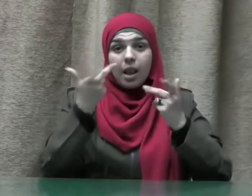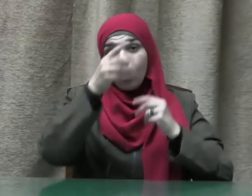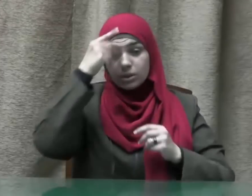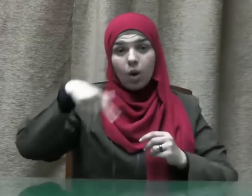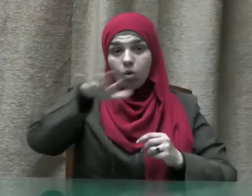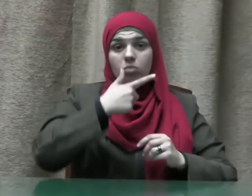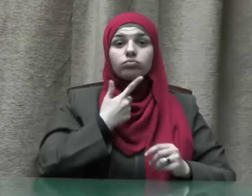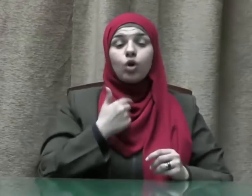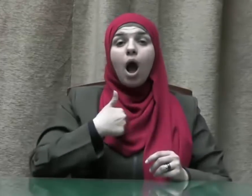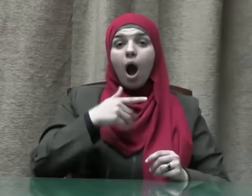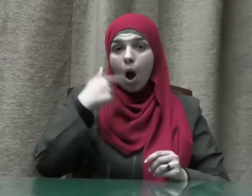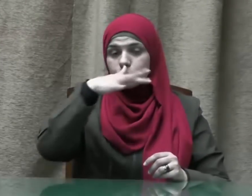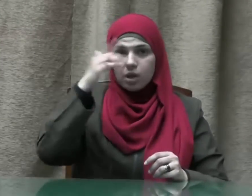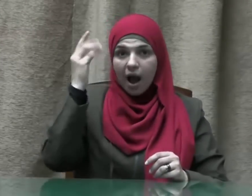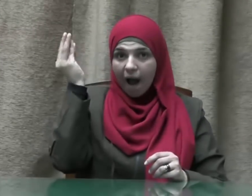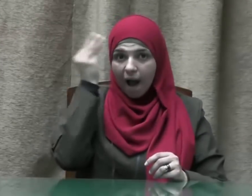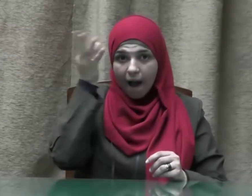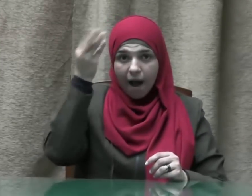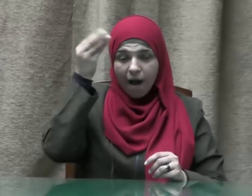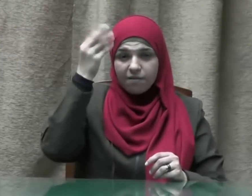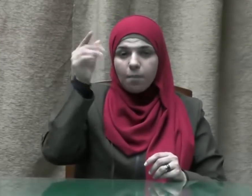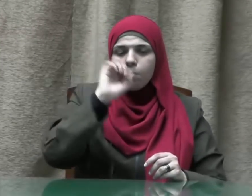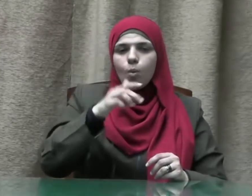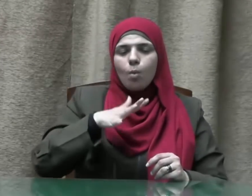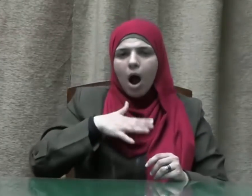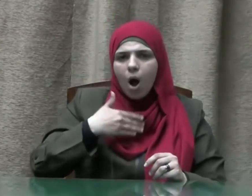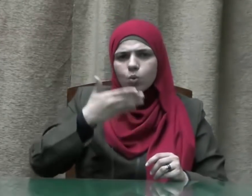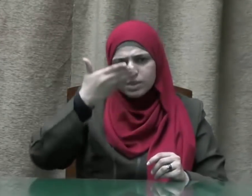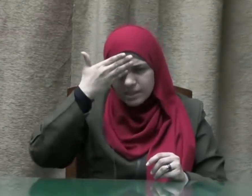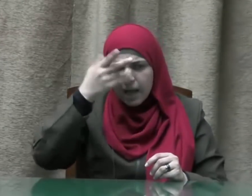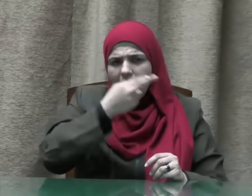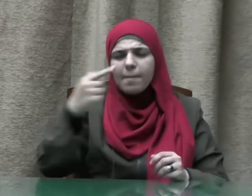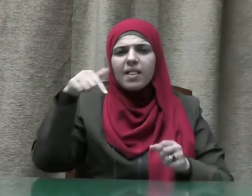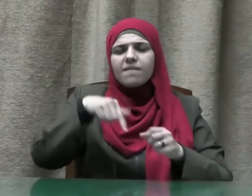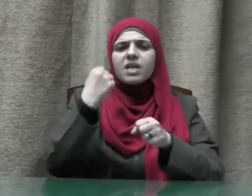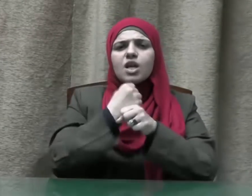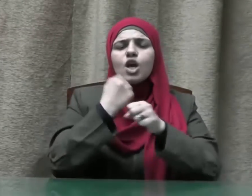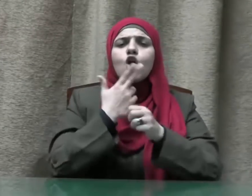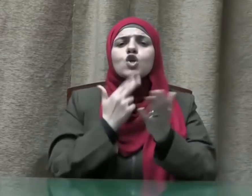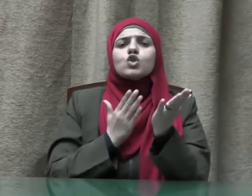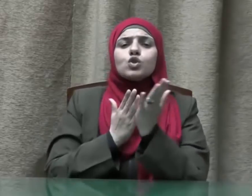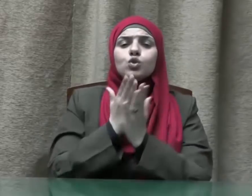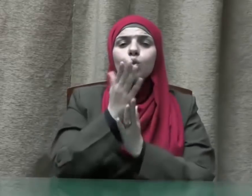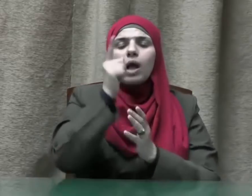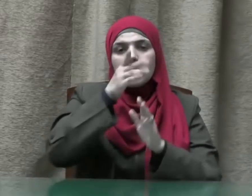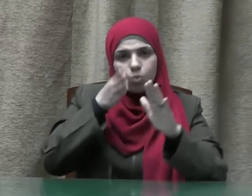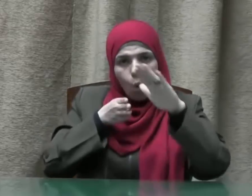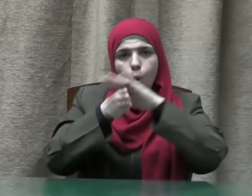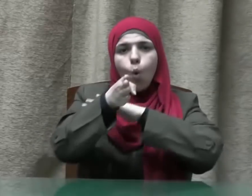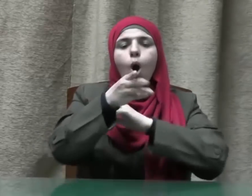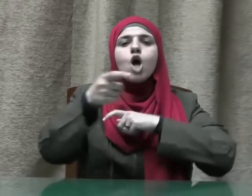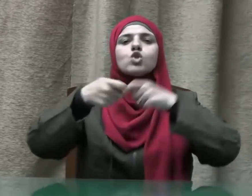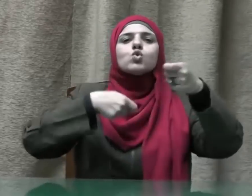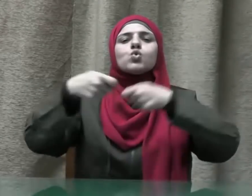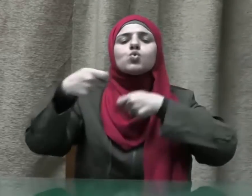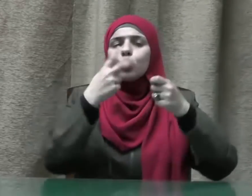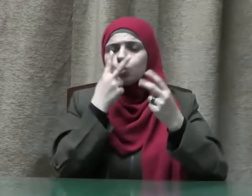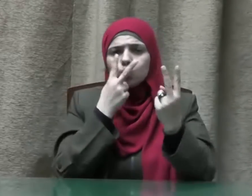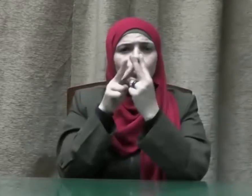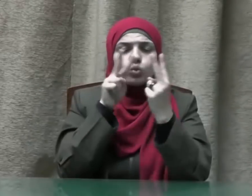تعرف أثر العبادة في السلوك فاذهب إلى الأسواق وإذا أردت الحكم